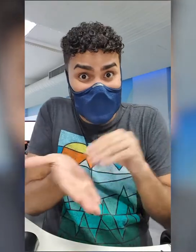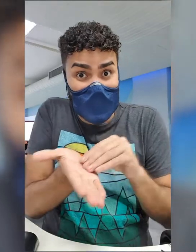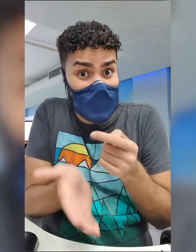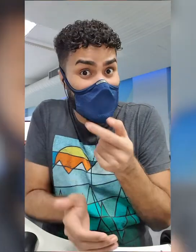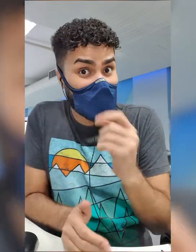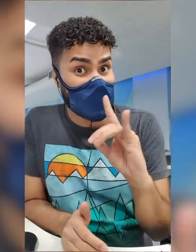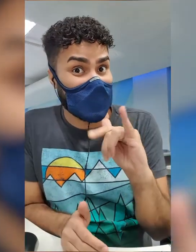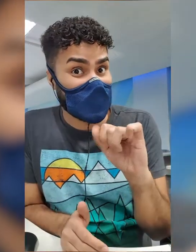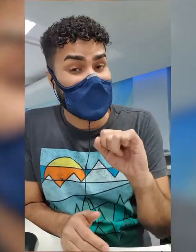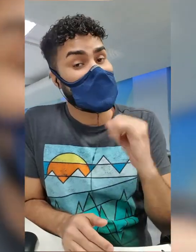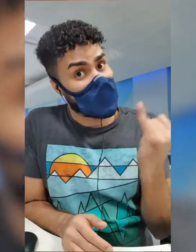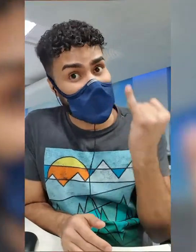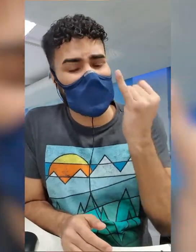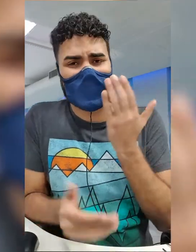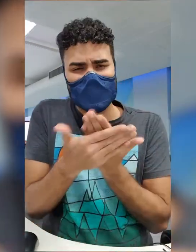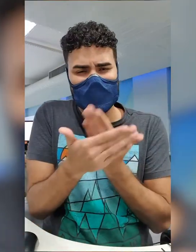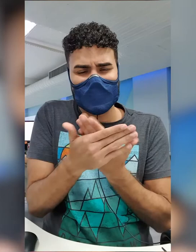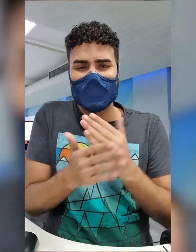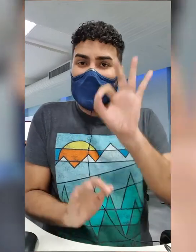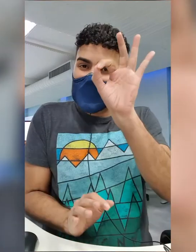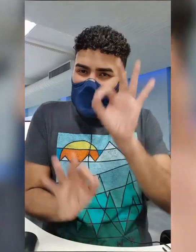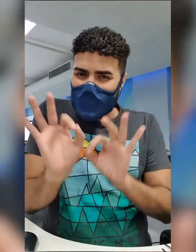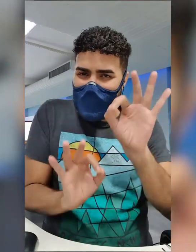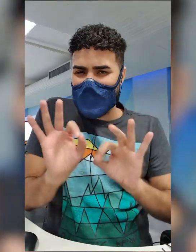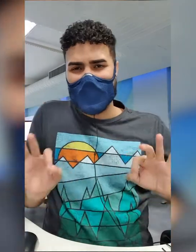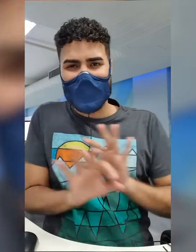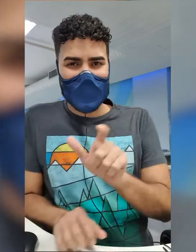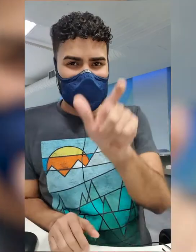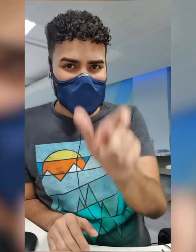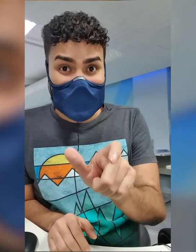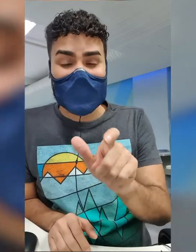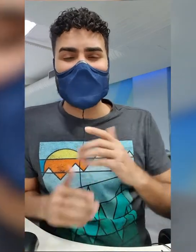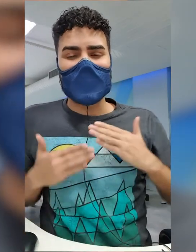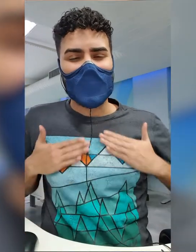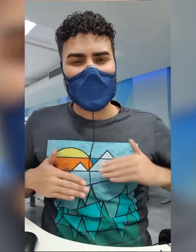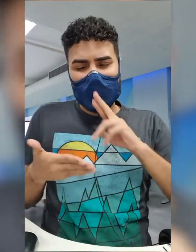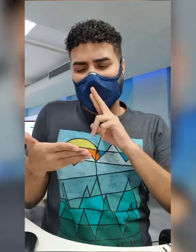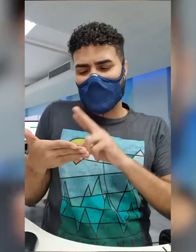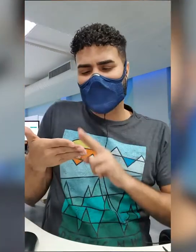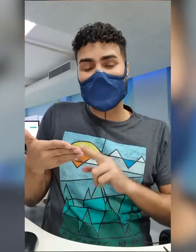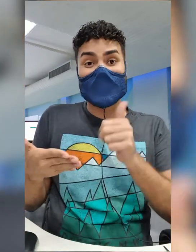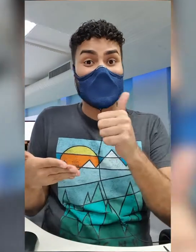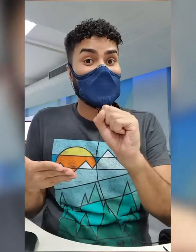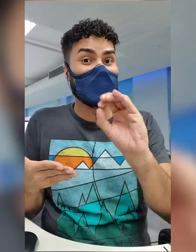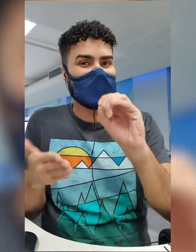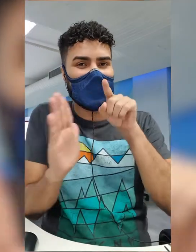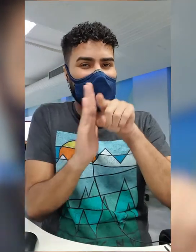são cruciais para garantir que o candidato esteja preparado e tranquilo para responder a 180 questões